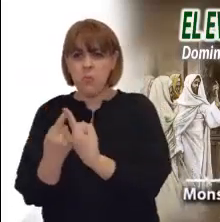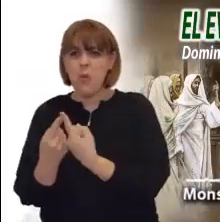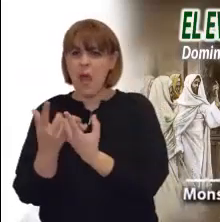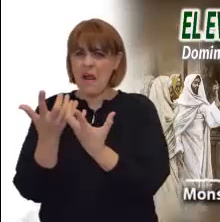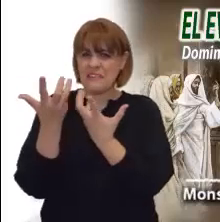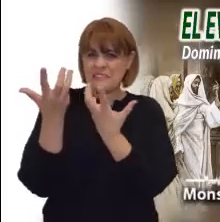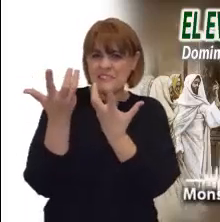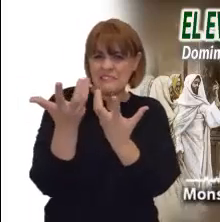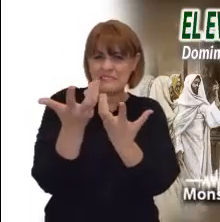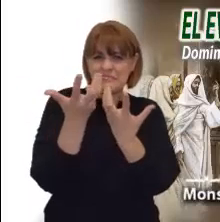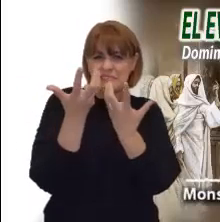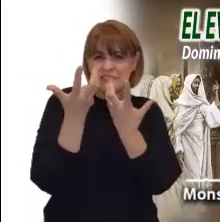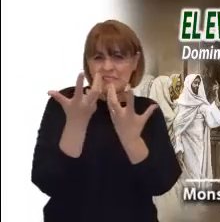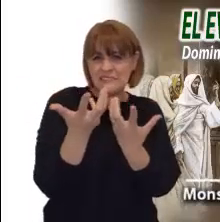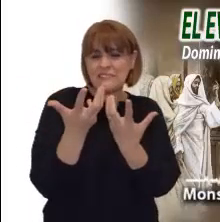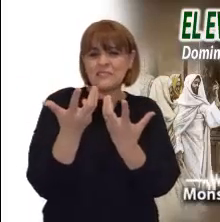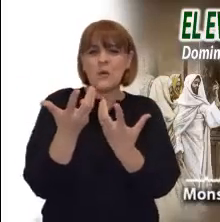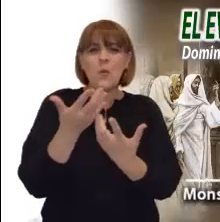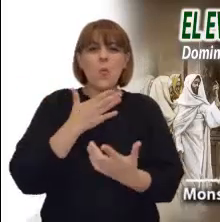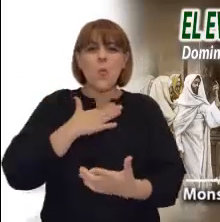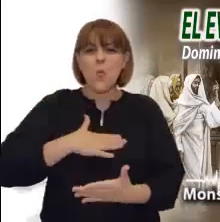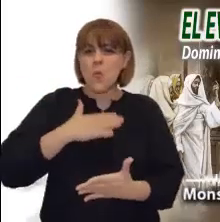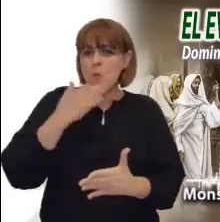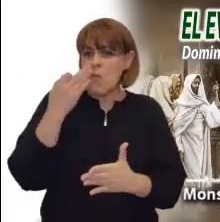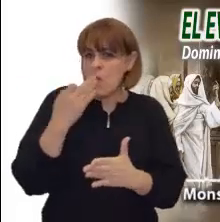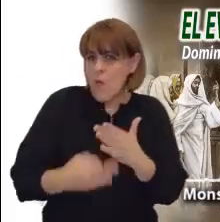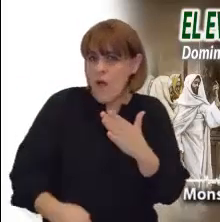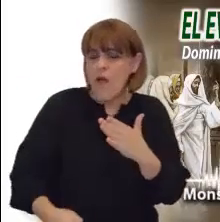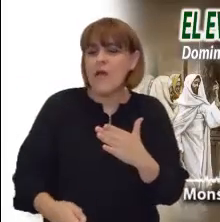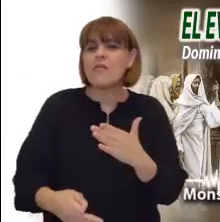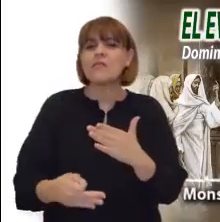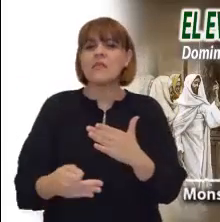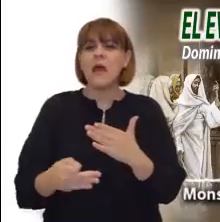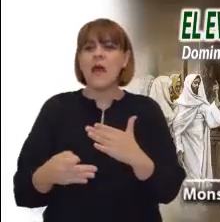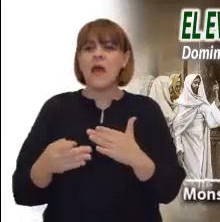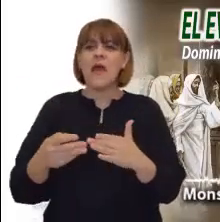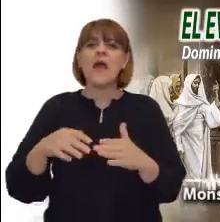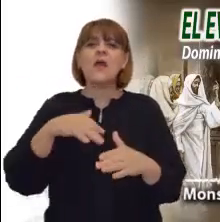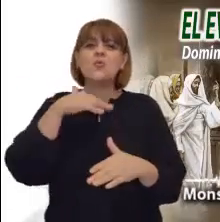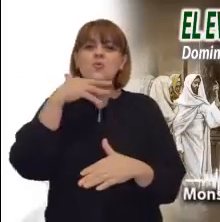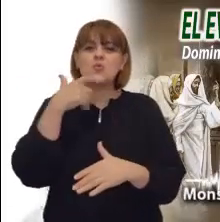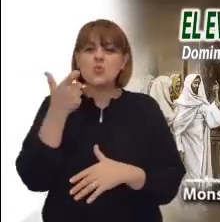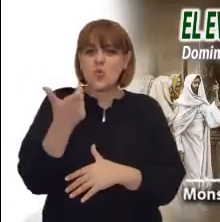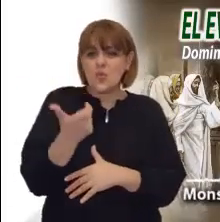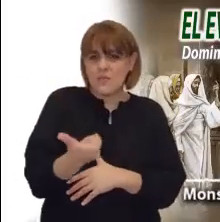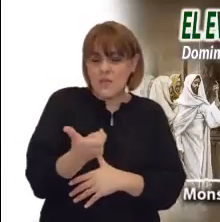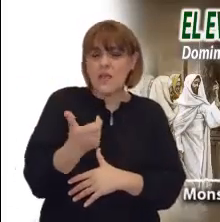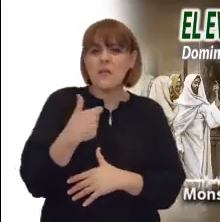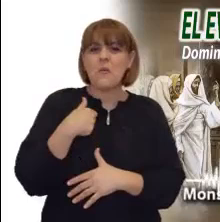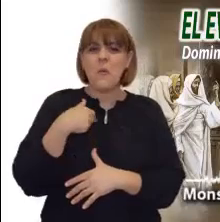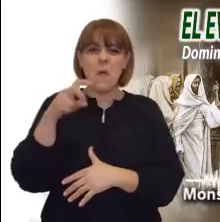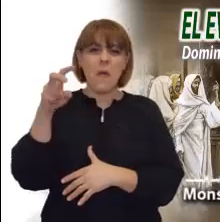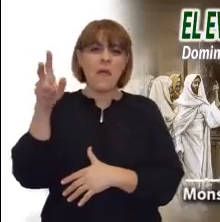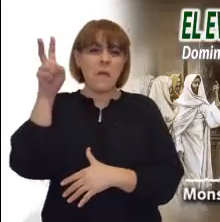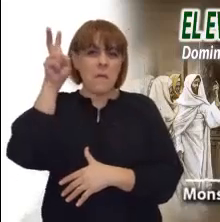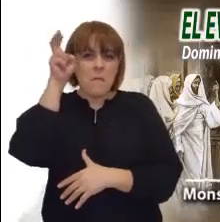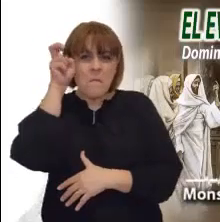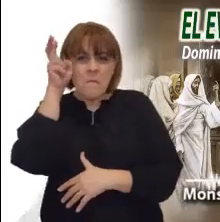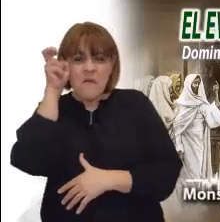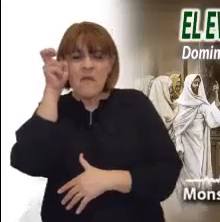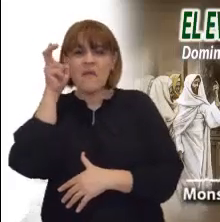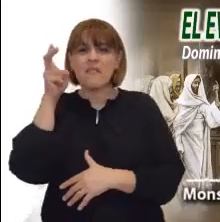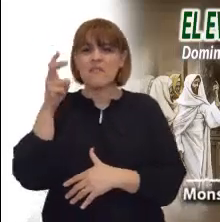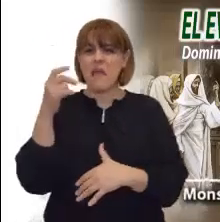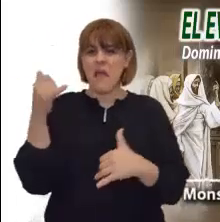Juan, con olor a pan, hoy retornamos al Evangelio de San Marcos y nos encontramos de repente con un